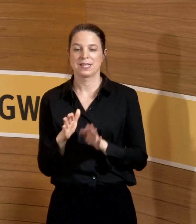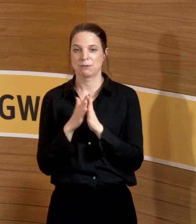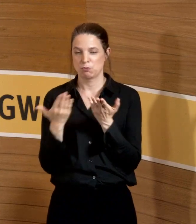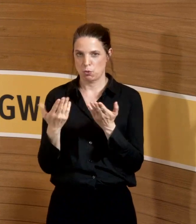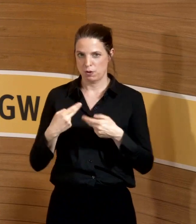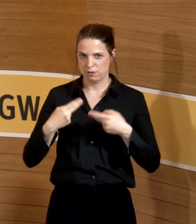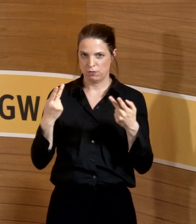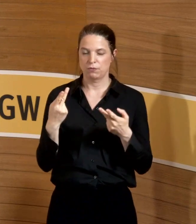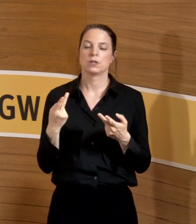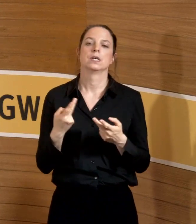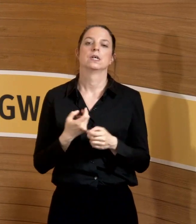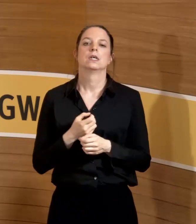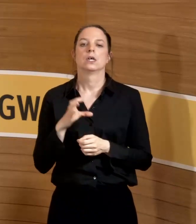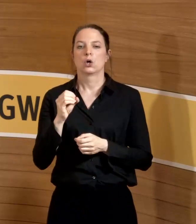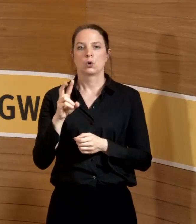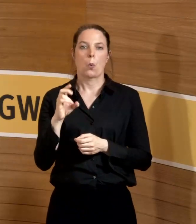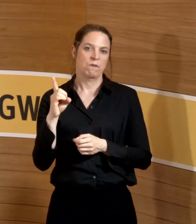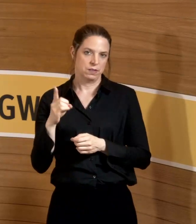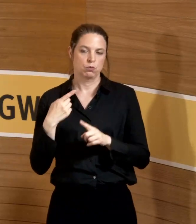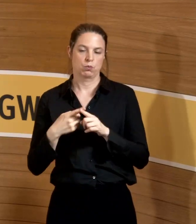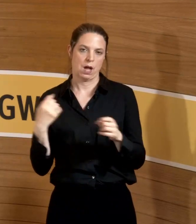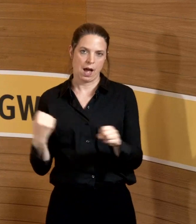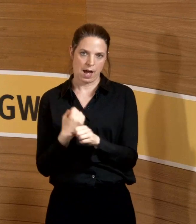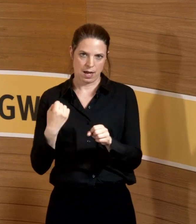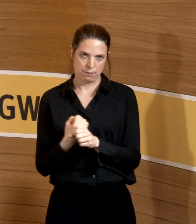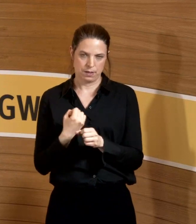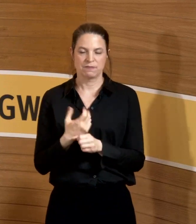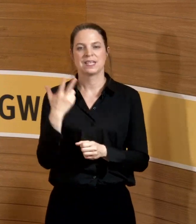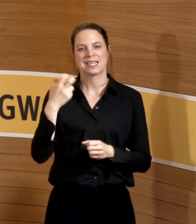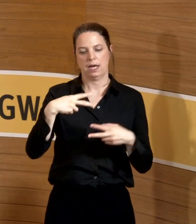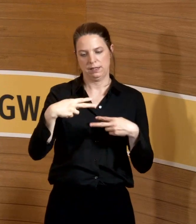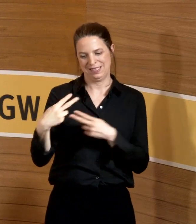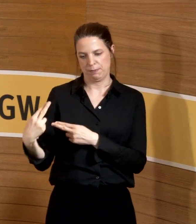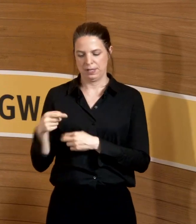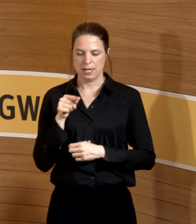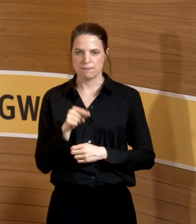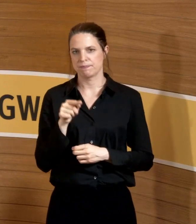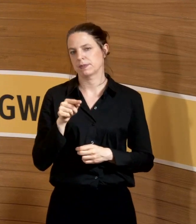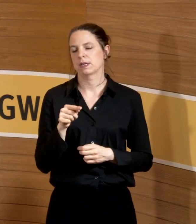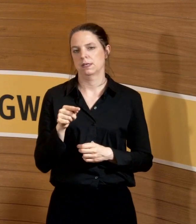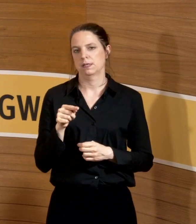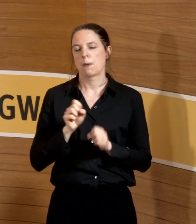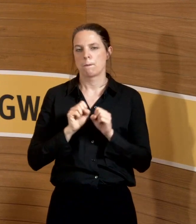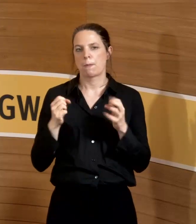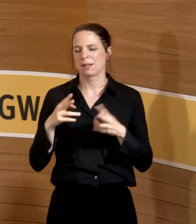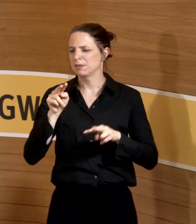für. Wir haben ein Buch gemacht, Covid und Arbeit, wo wir in 30 Kapiteln die verschiedenen Aspekte der Pandemie